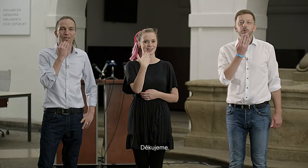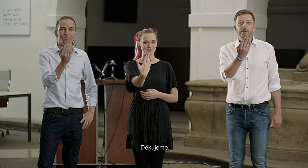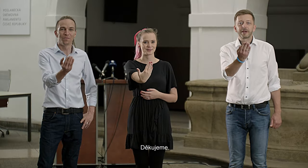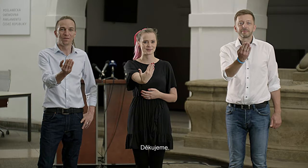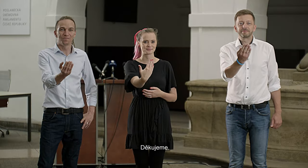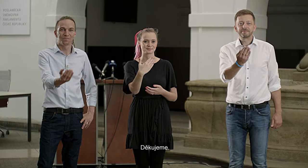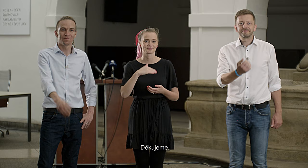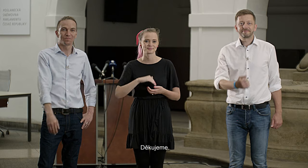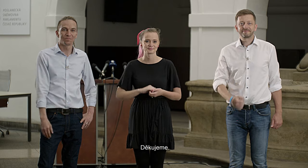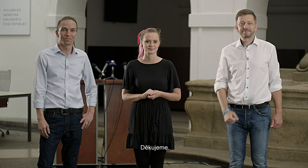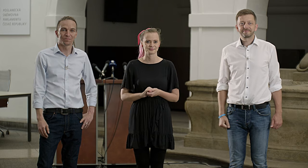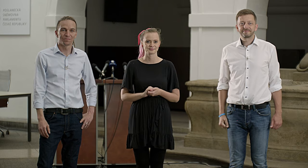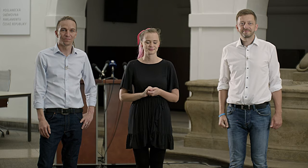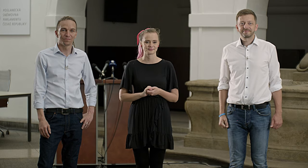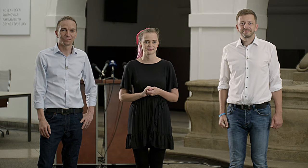Děkujeme.